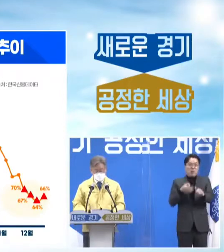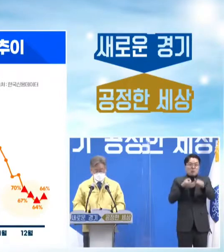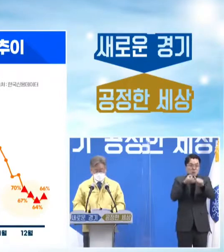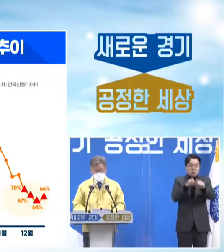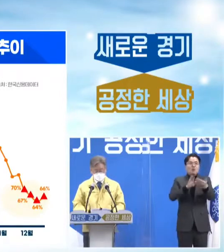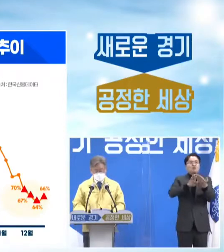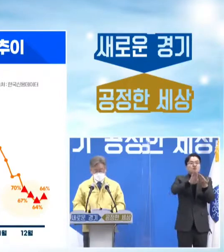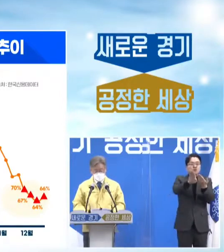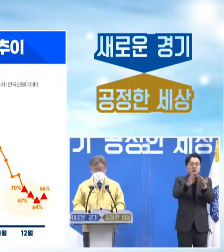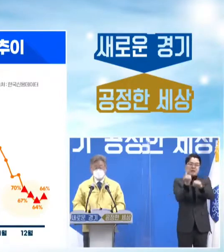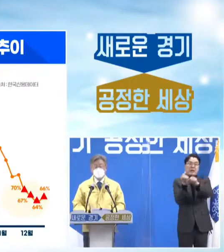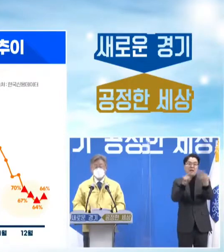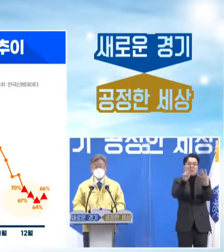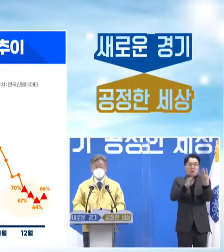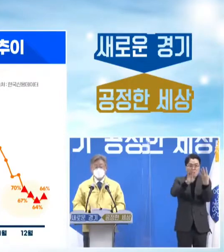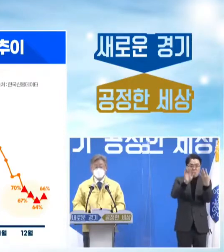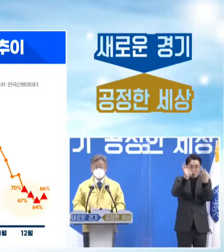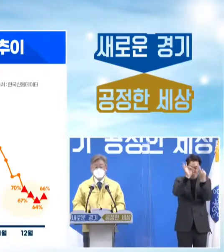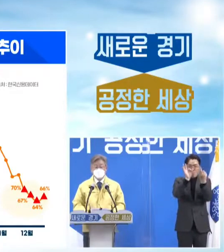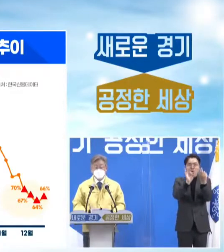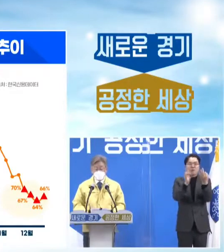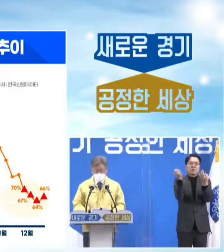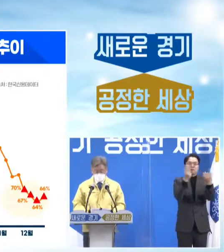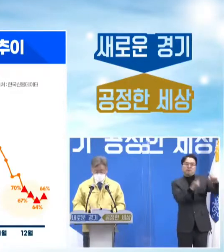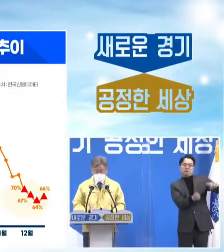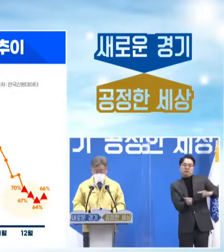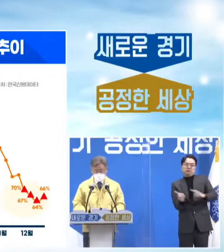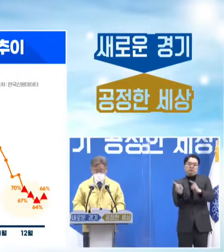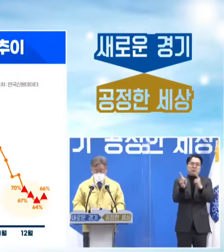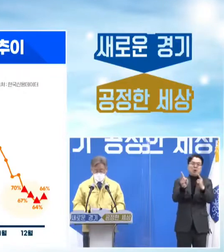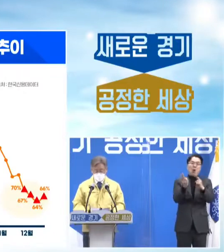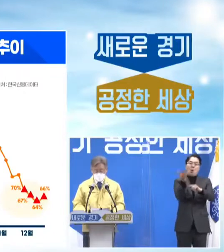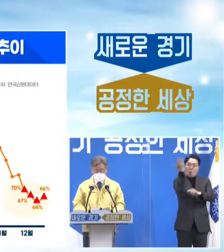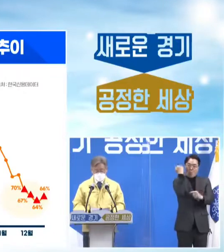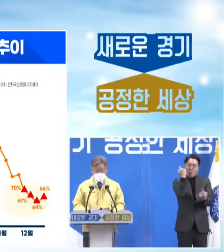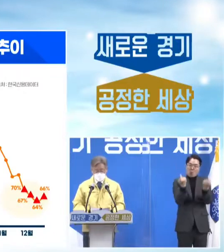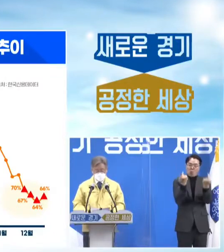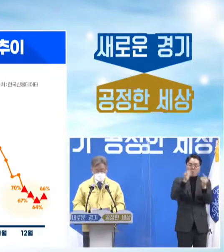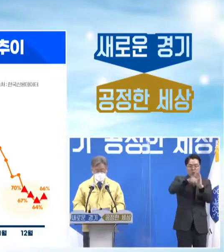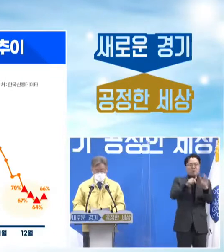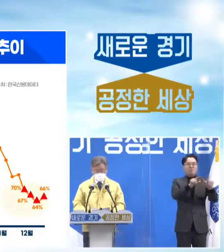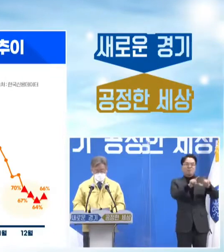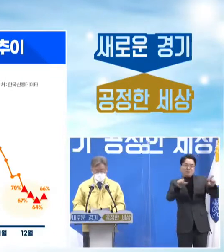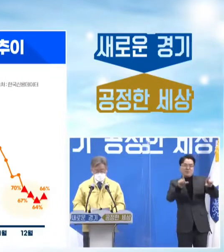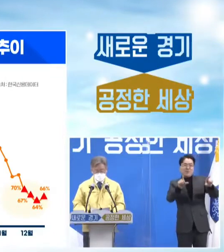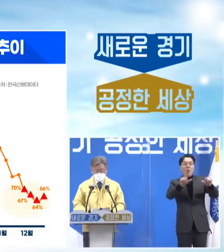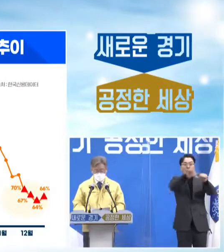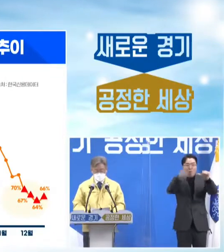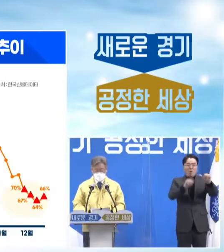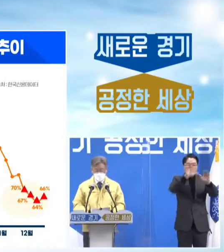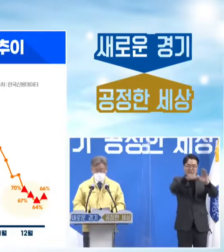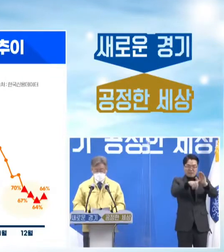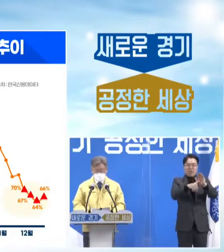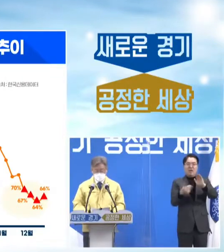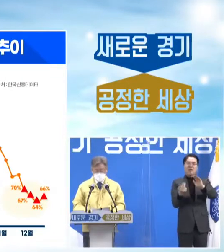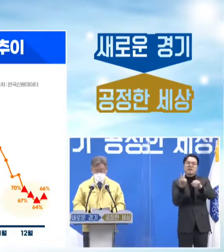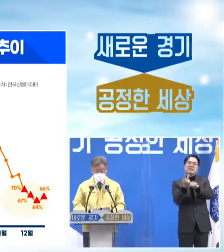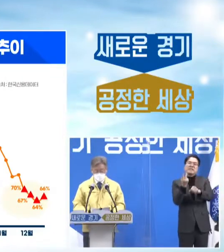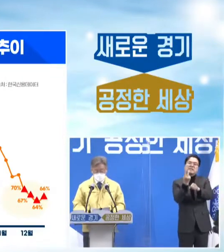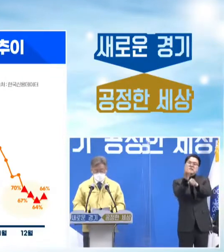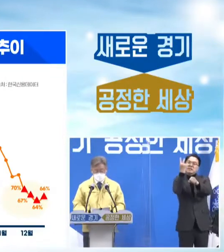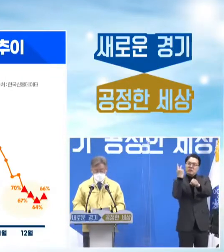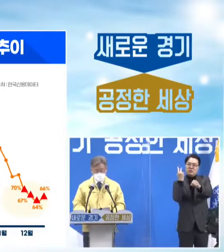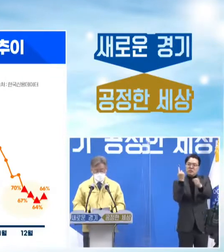다시 예년 수준으로 회복되고 5월에는 매출액이 재작년 대비